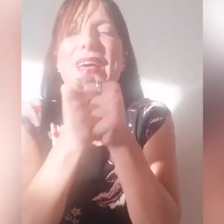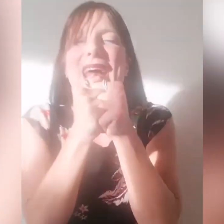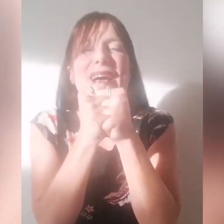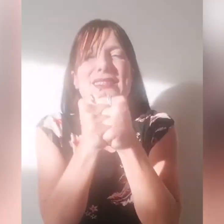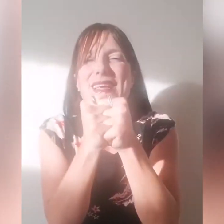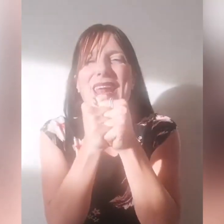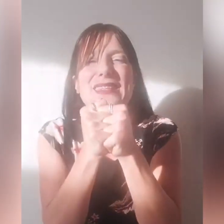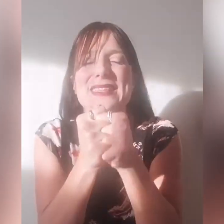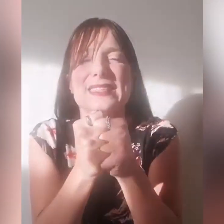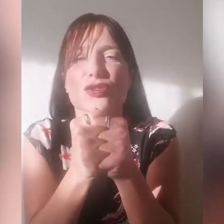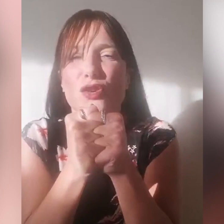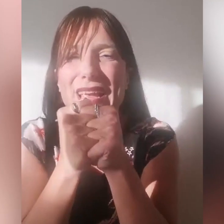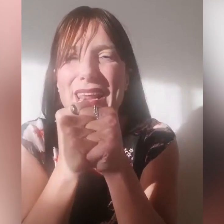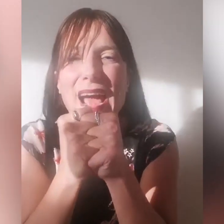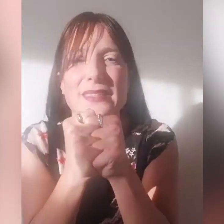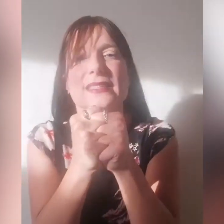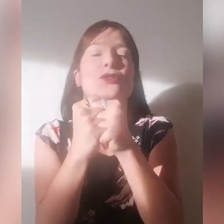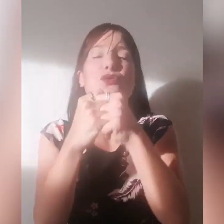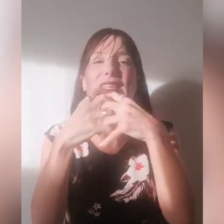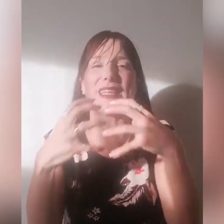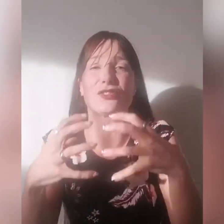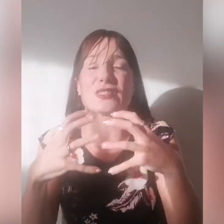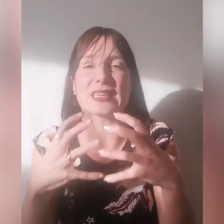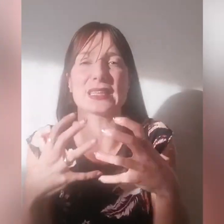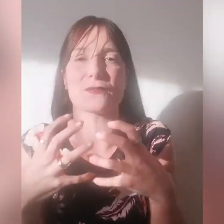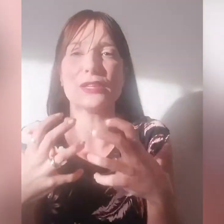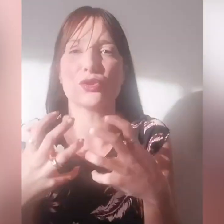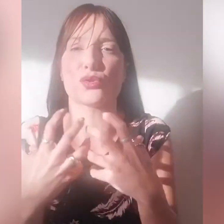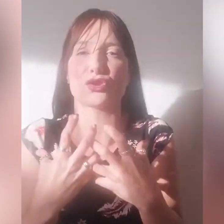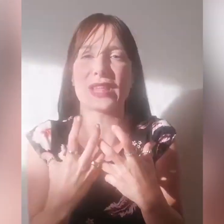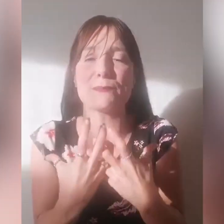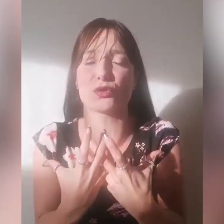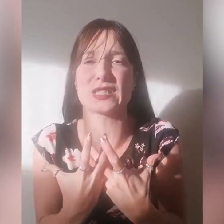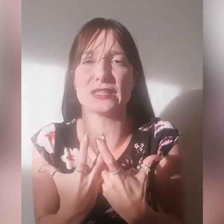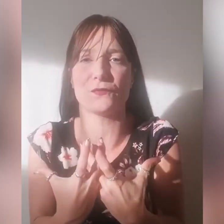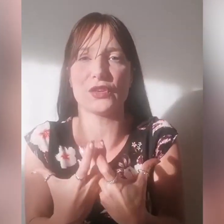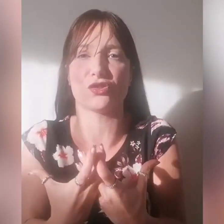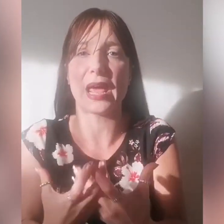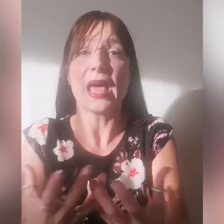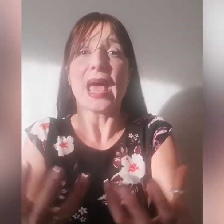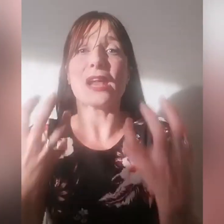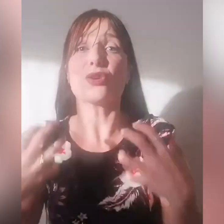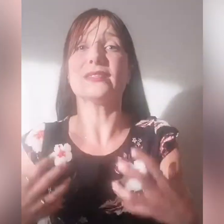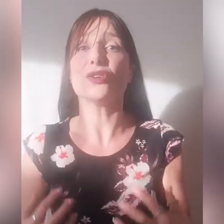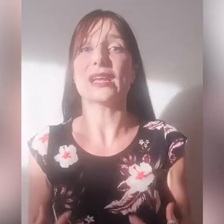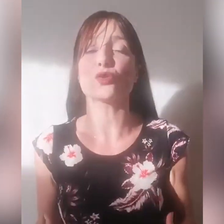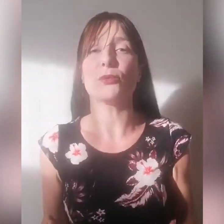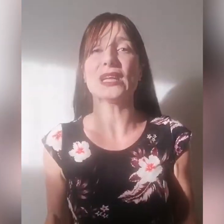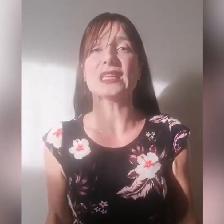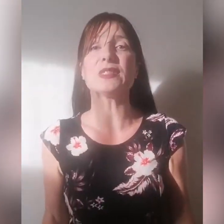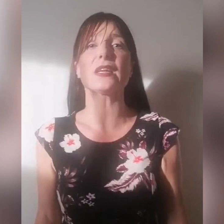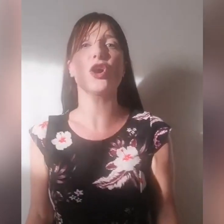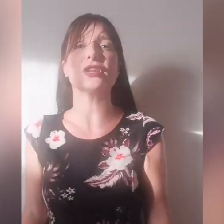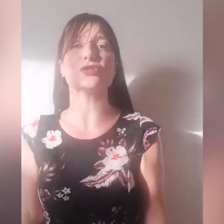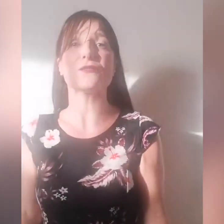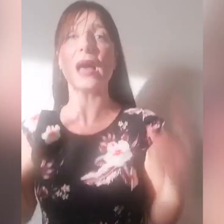grazie, grazie Signore, grazie, tu sei lì, ci stai servendo in questo tempo così difficile e allora Dio nella sua abbondante misericordia cosa fa?